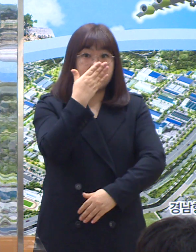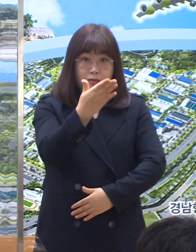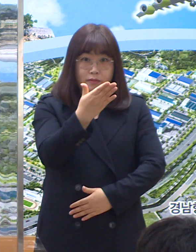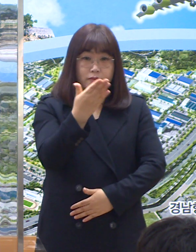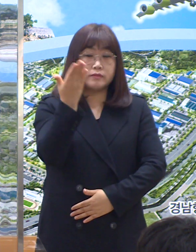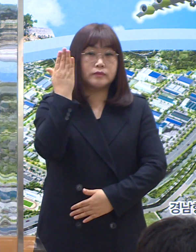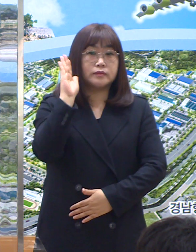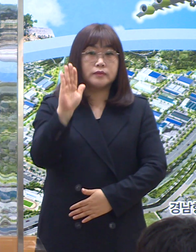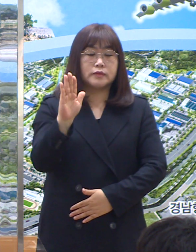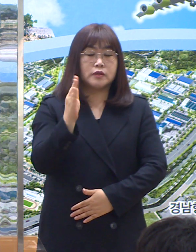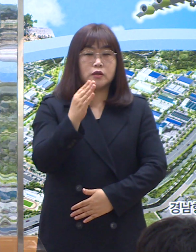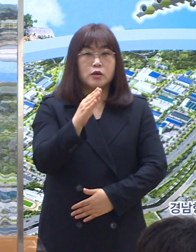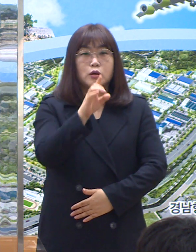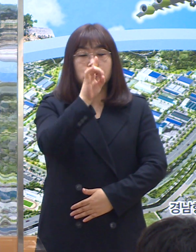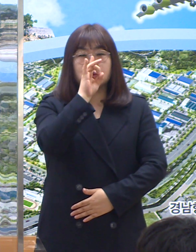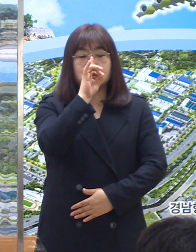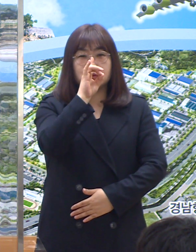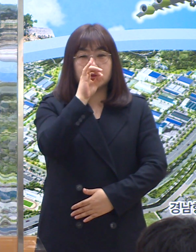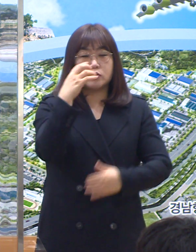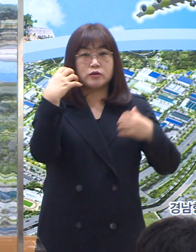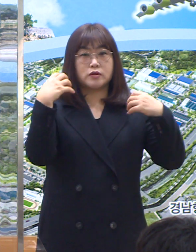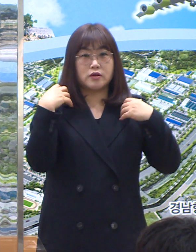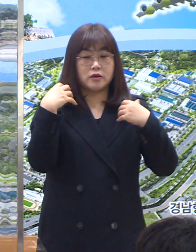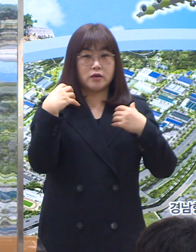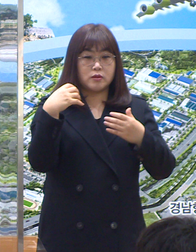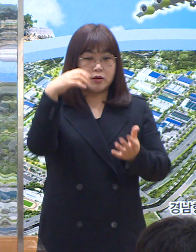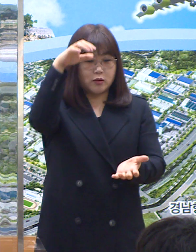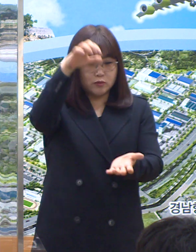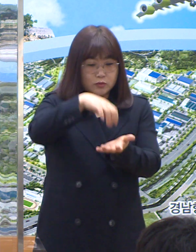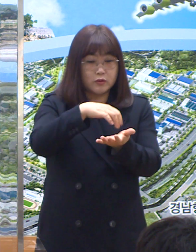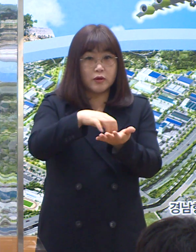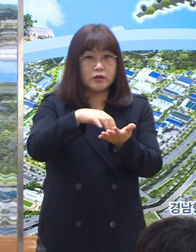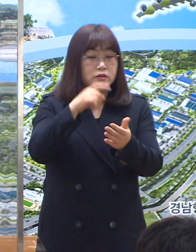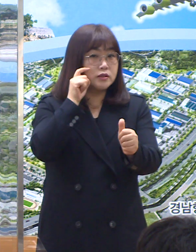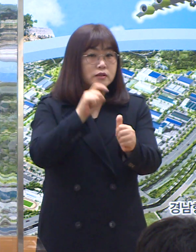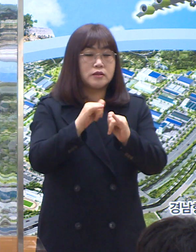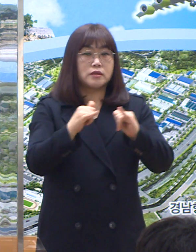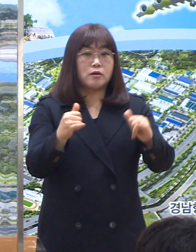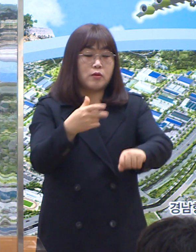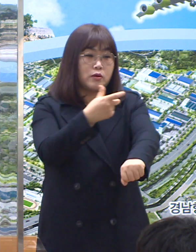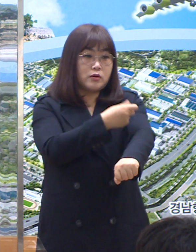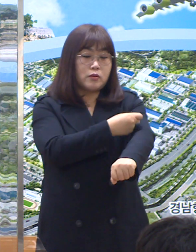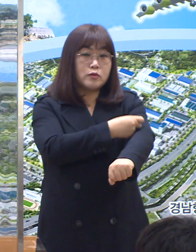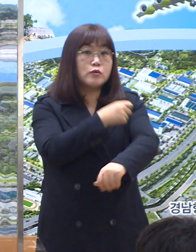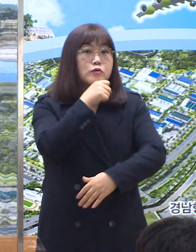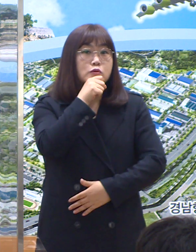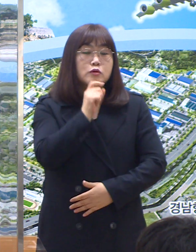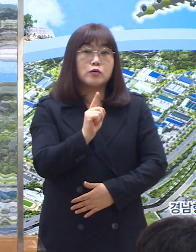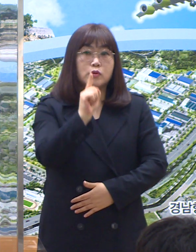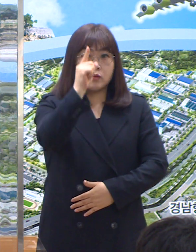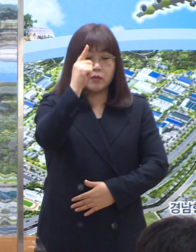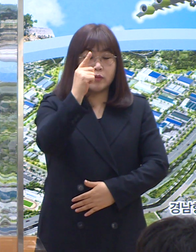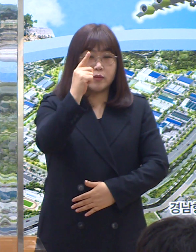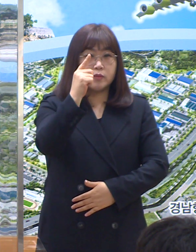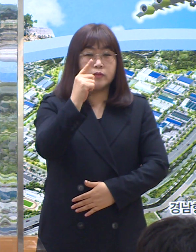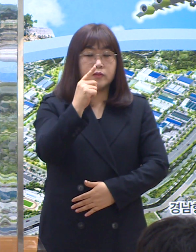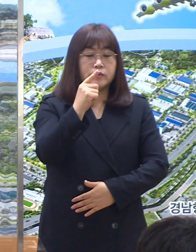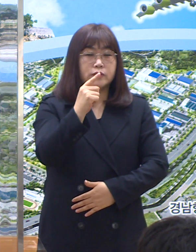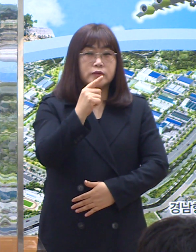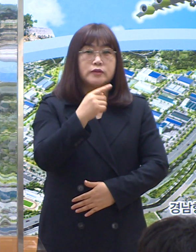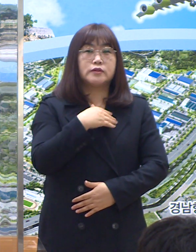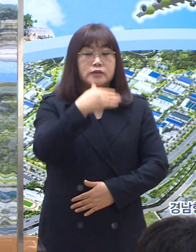최근 중대본의 확진자 누적 현황에 따르면 접종률이 높은 청장년층에 비하여